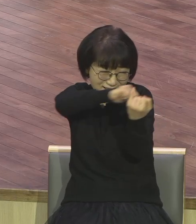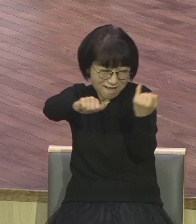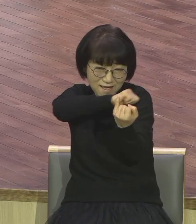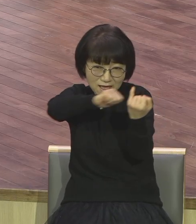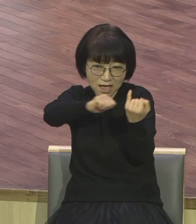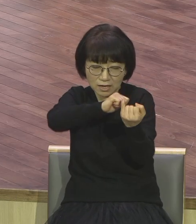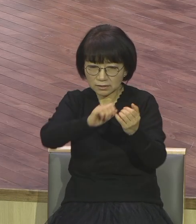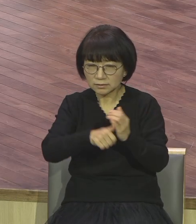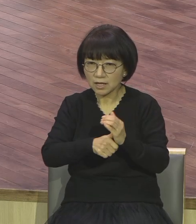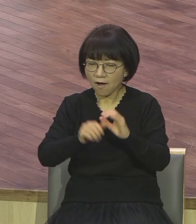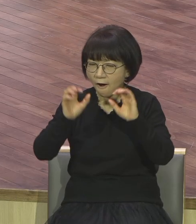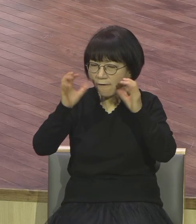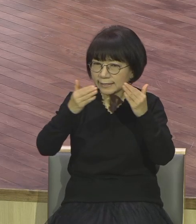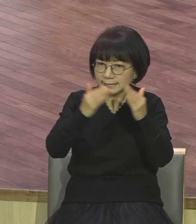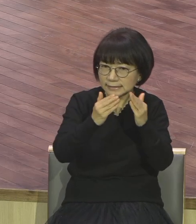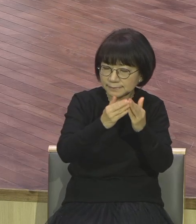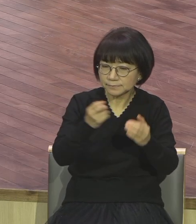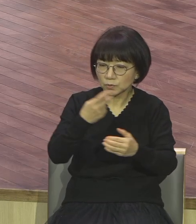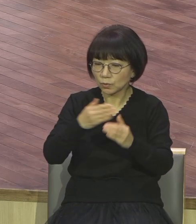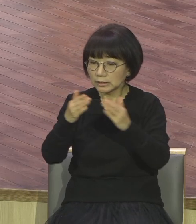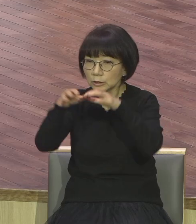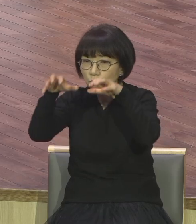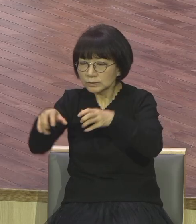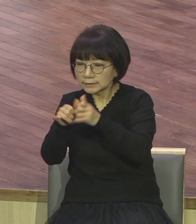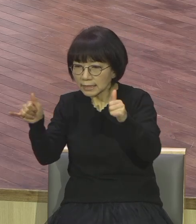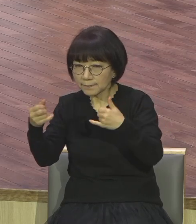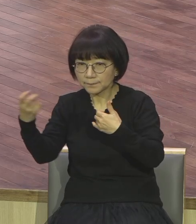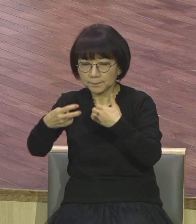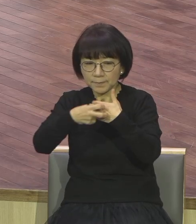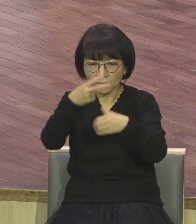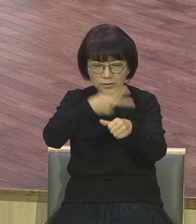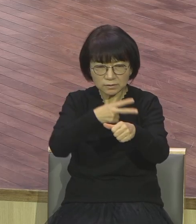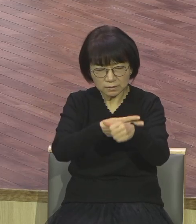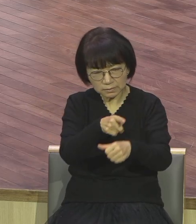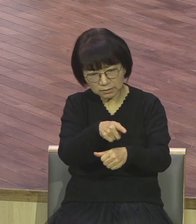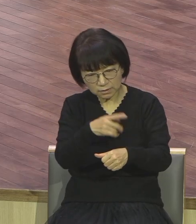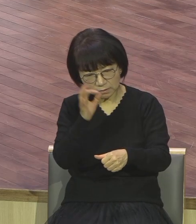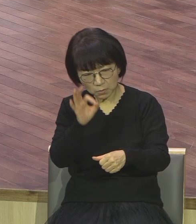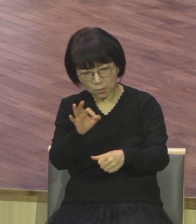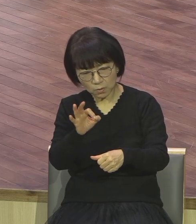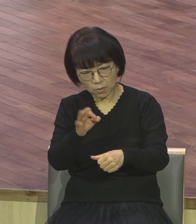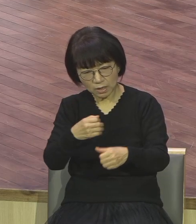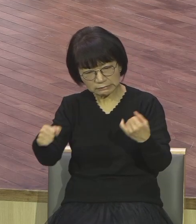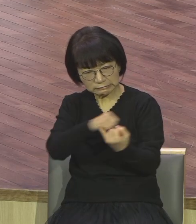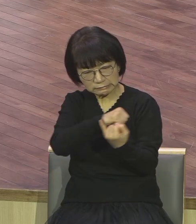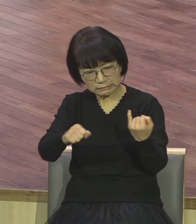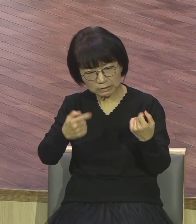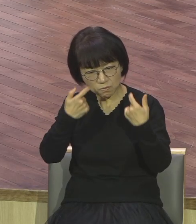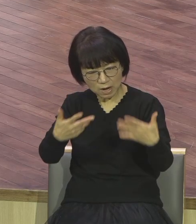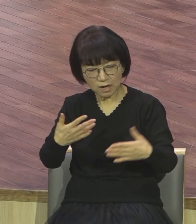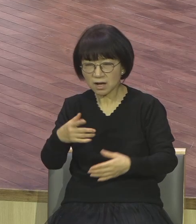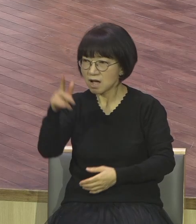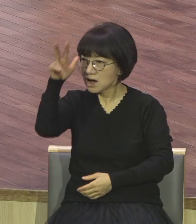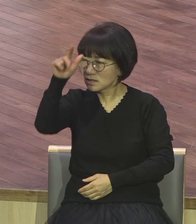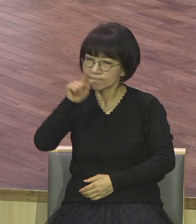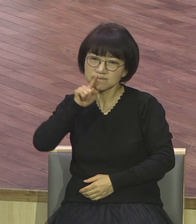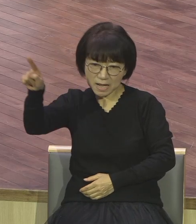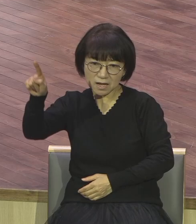집에서 그 이웃에서 또 병원 의사가 알고 경찰에 신고했지만 이 경찰들은 협의